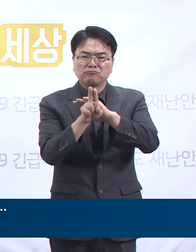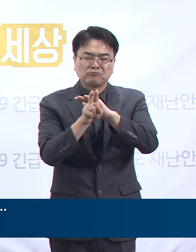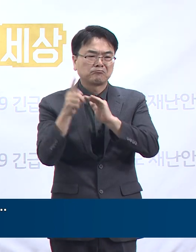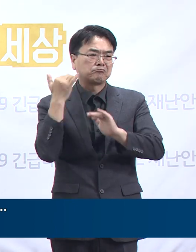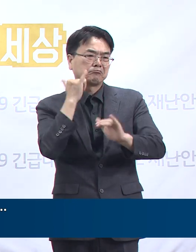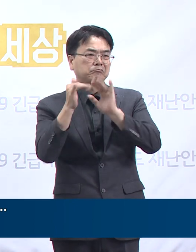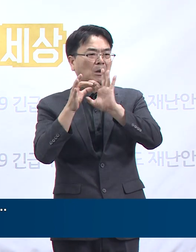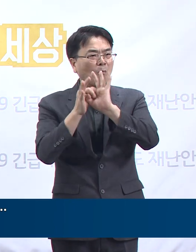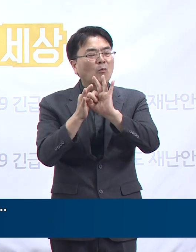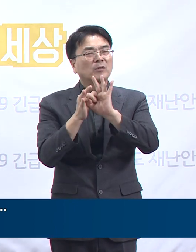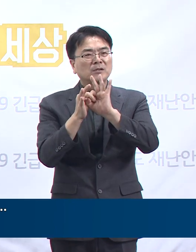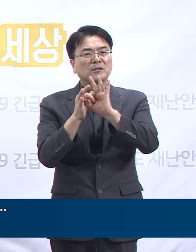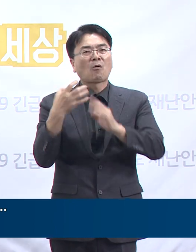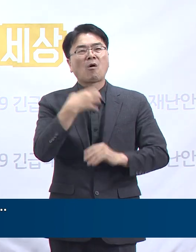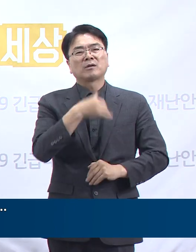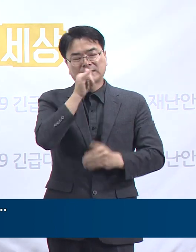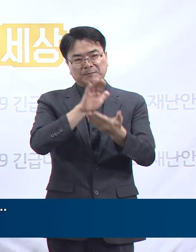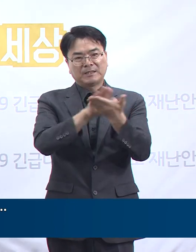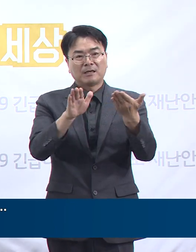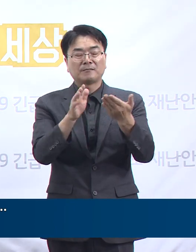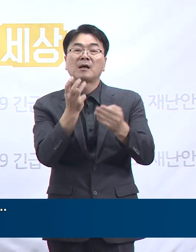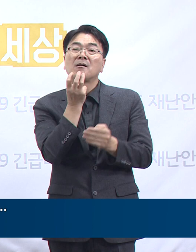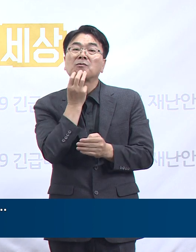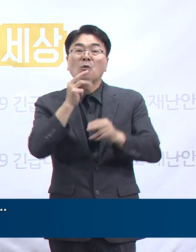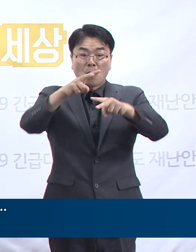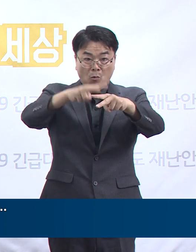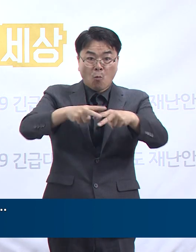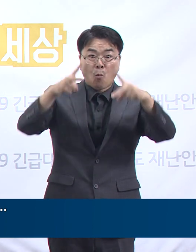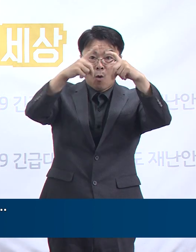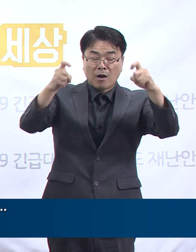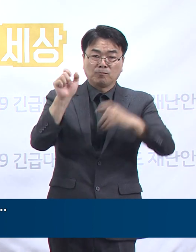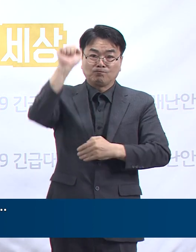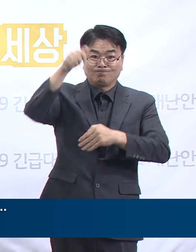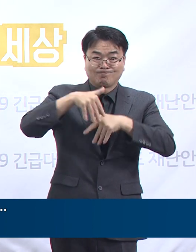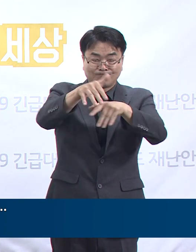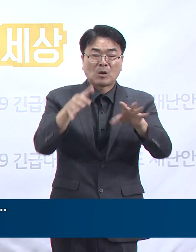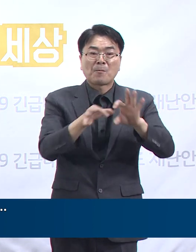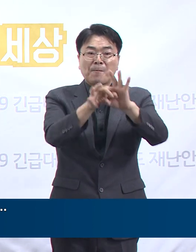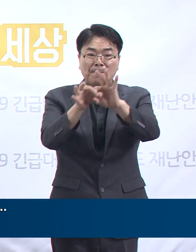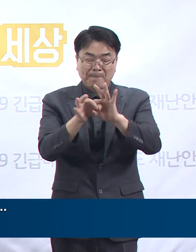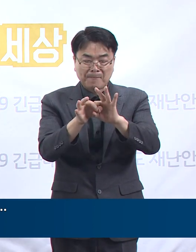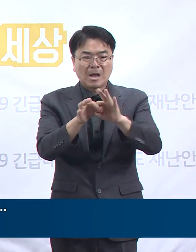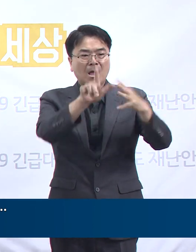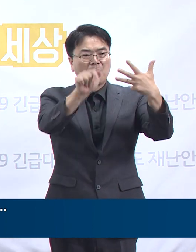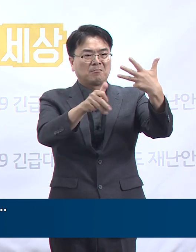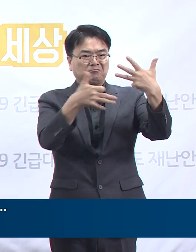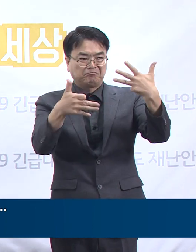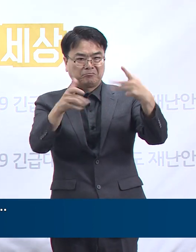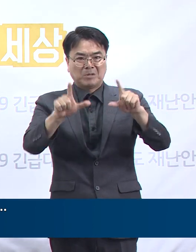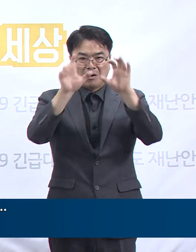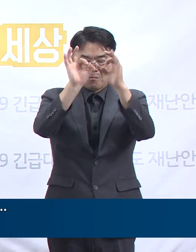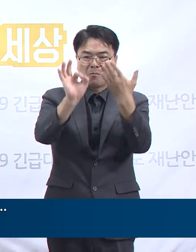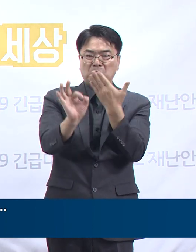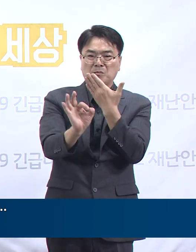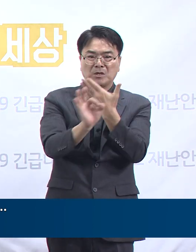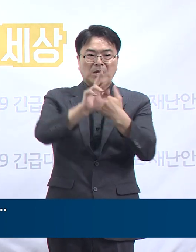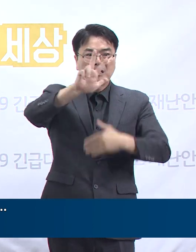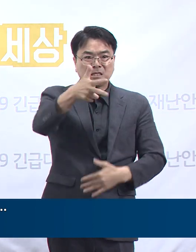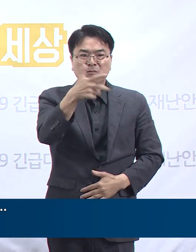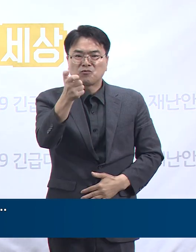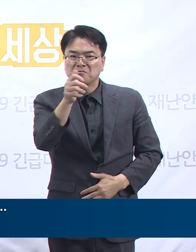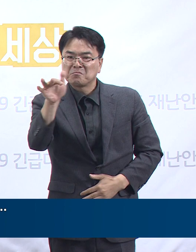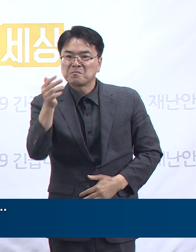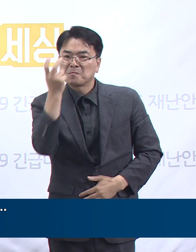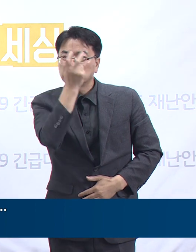아울러 광화문 집회와 관련해서는 8월 19일 18시 기준으로 796명이 검사를 받아서